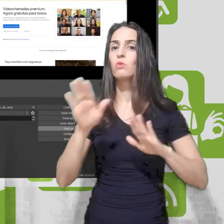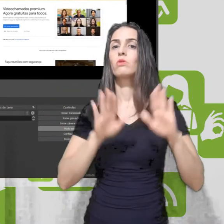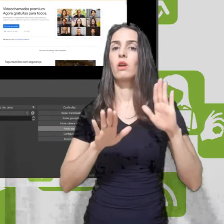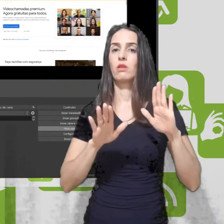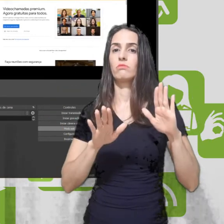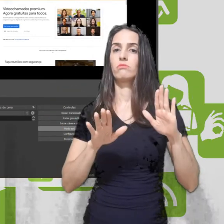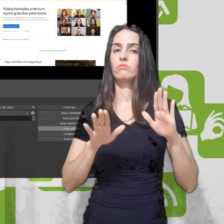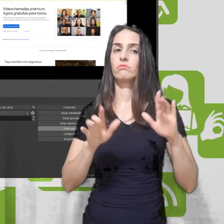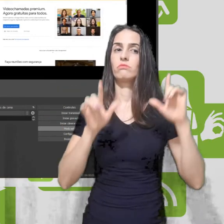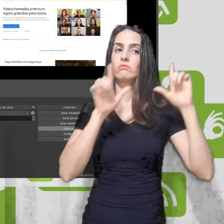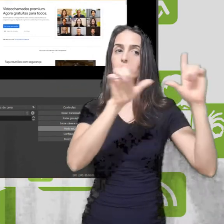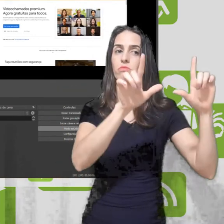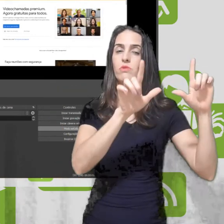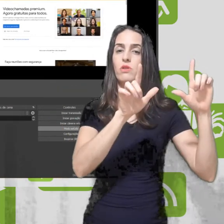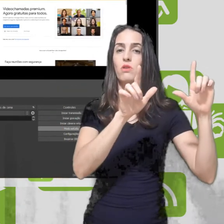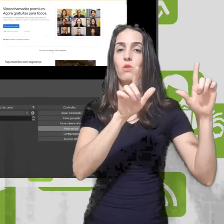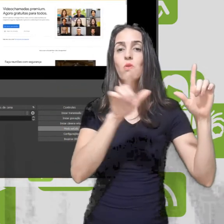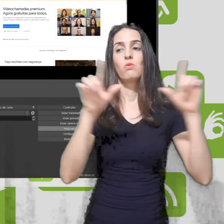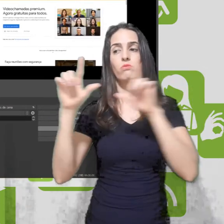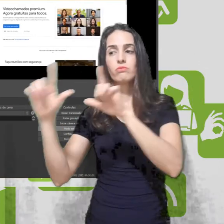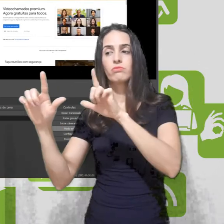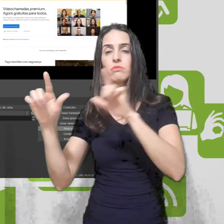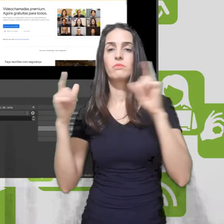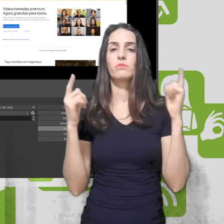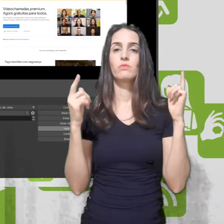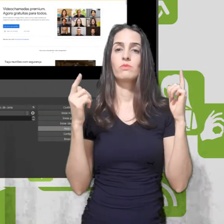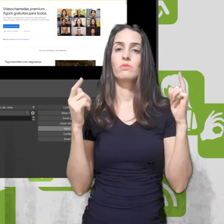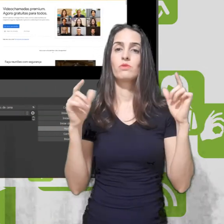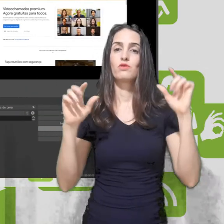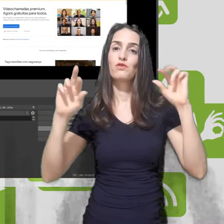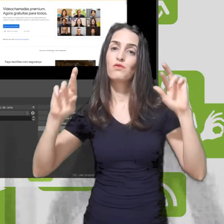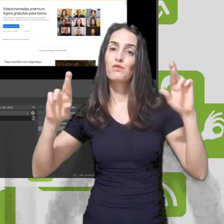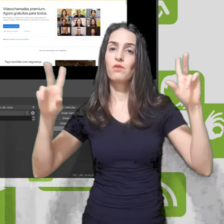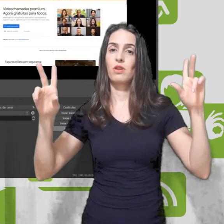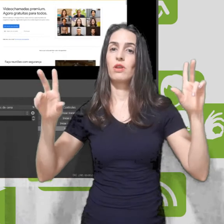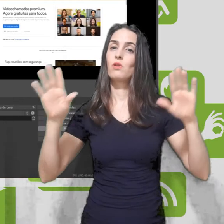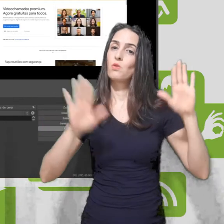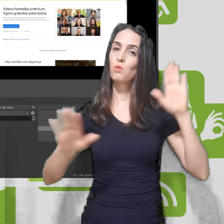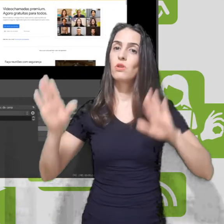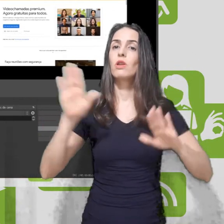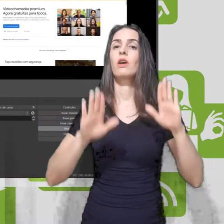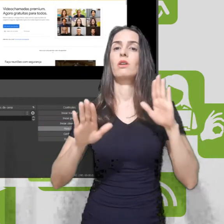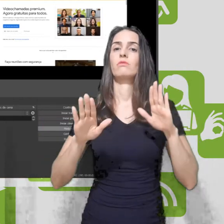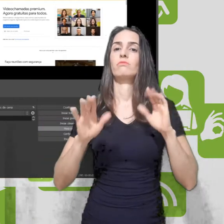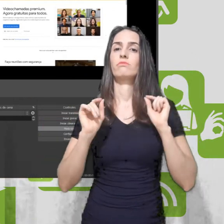Ou vai ficar no tamanho diferente e tal. O que vocês devem fazer nesse caso?